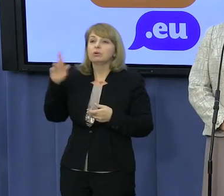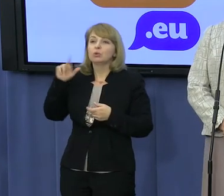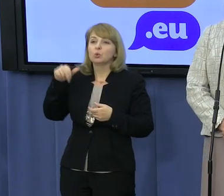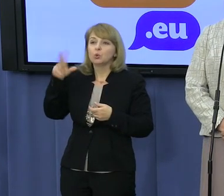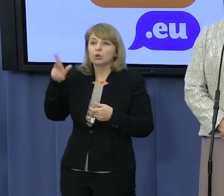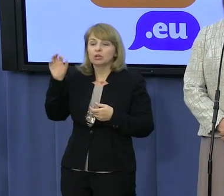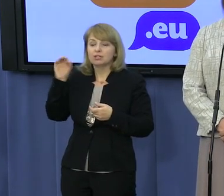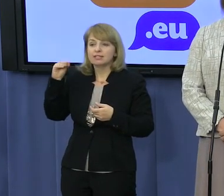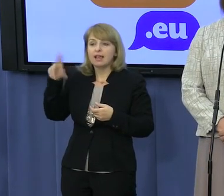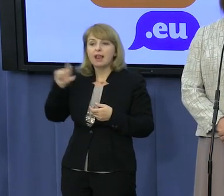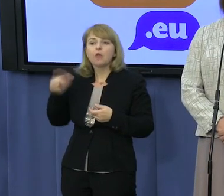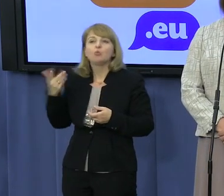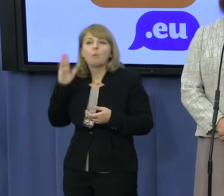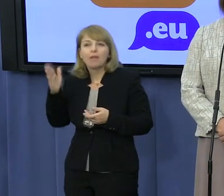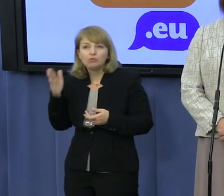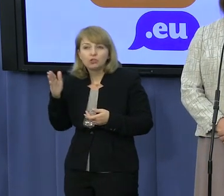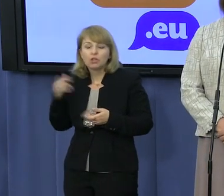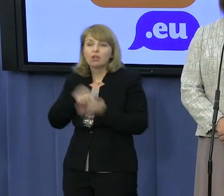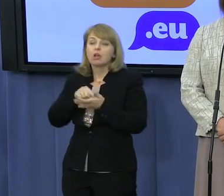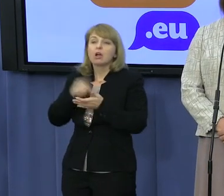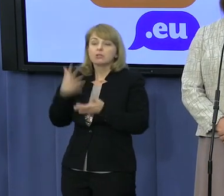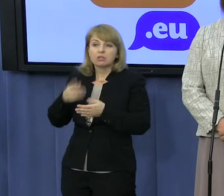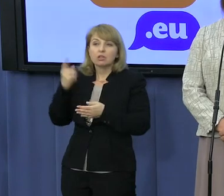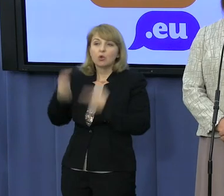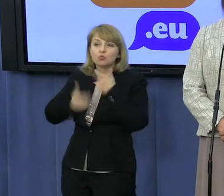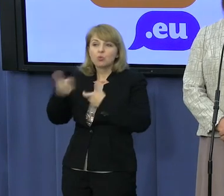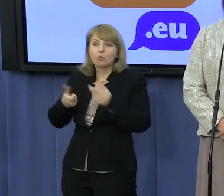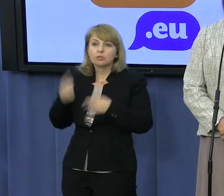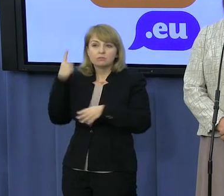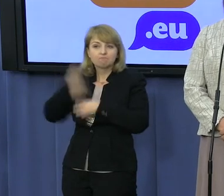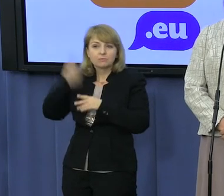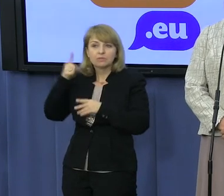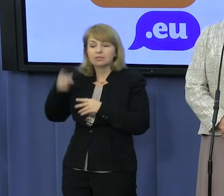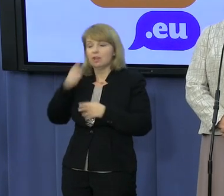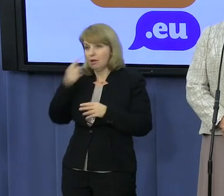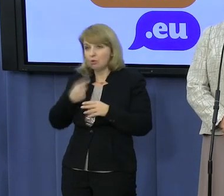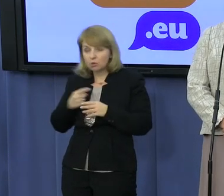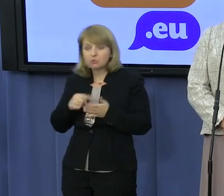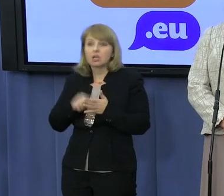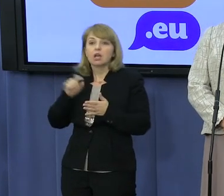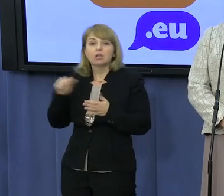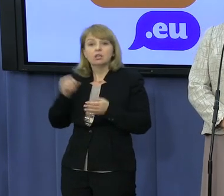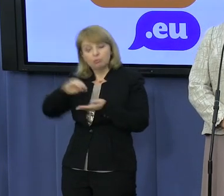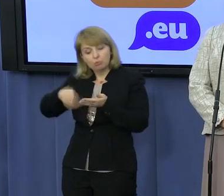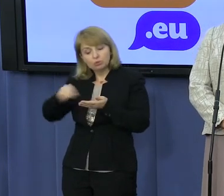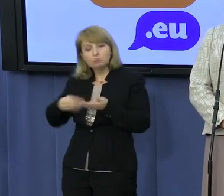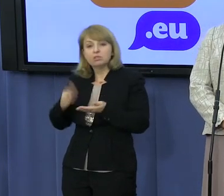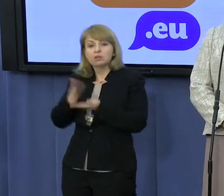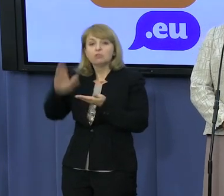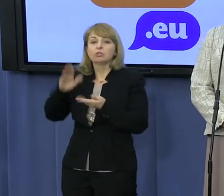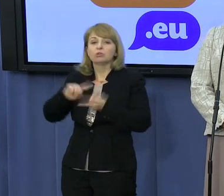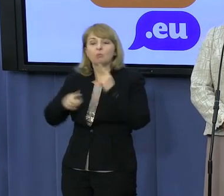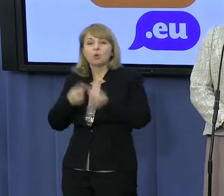Rosji, dla Rosjan, dla oligarków rosyjskich konkretnie, a jutro podpisanie części tej politycznej umowy